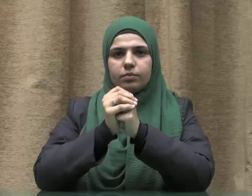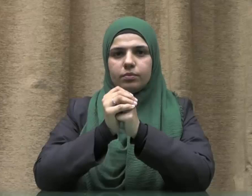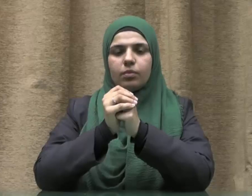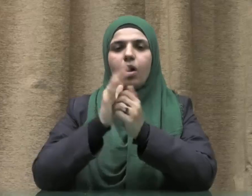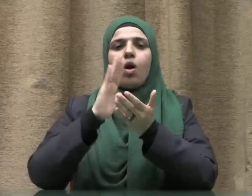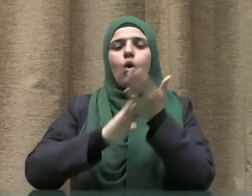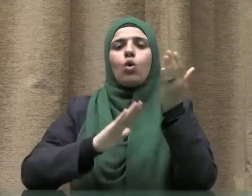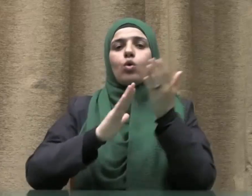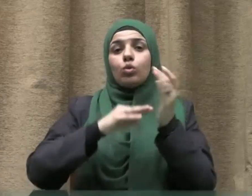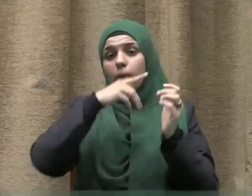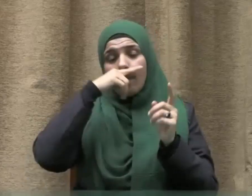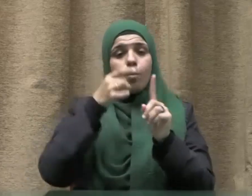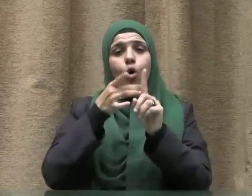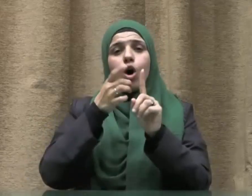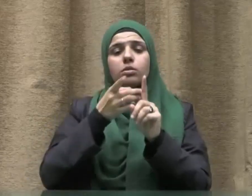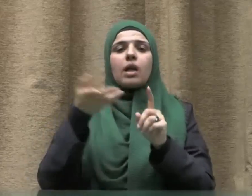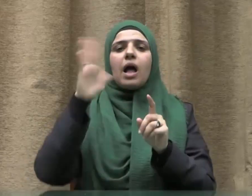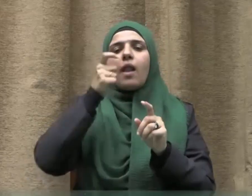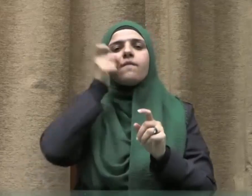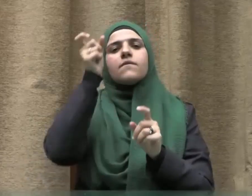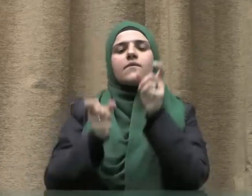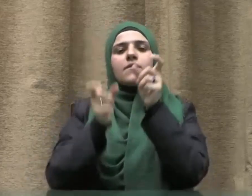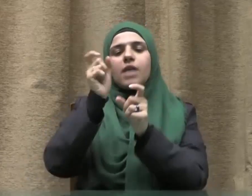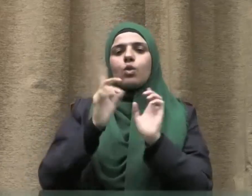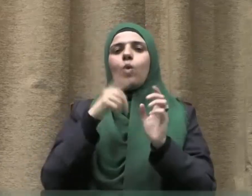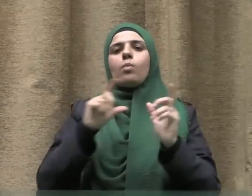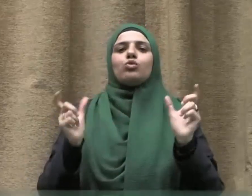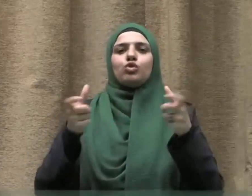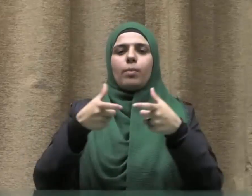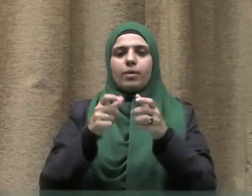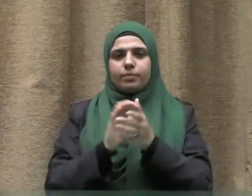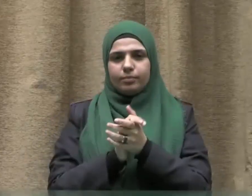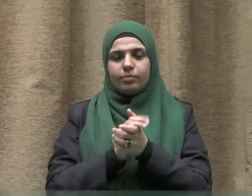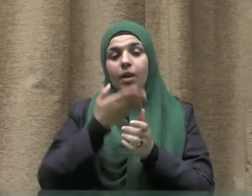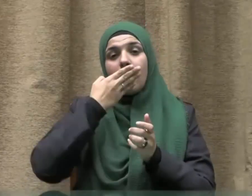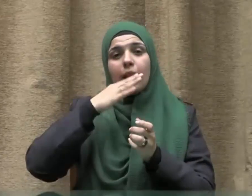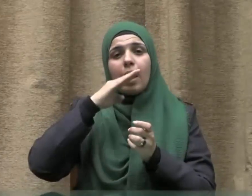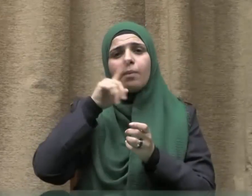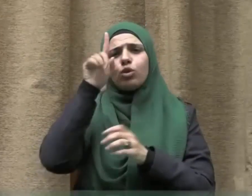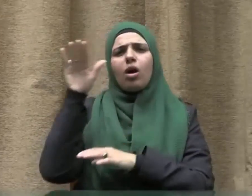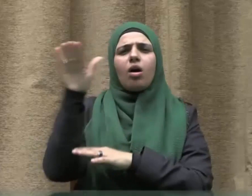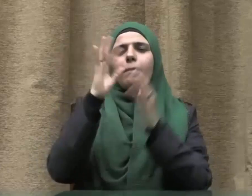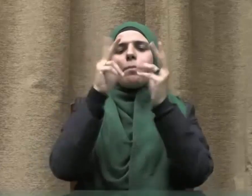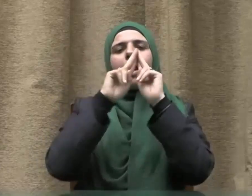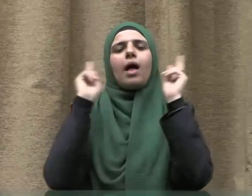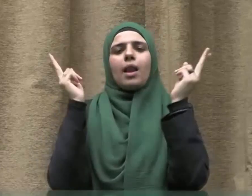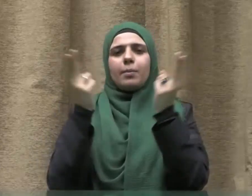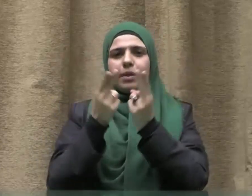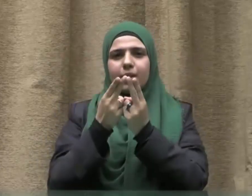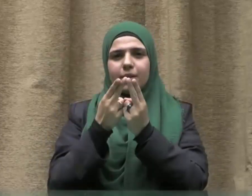خطورة المخدرات والإدمان على الفرد والمجتمع الحمد لله رب العالمين